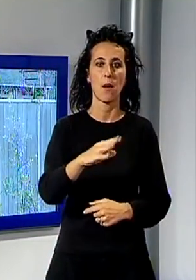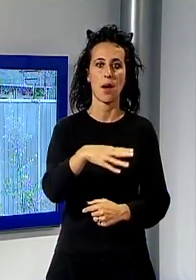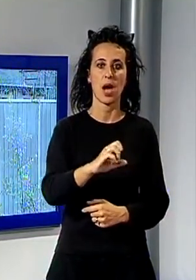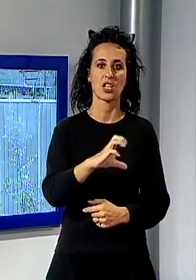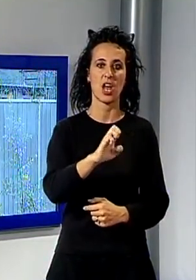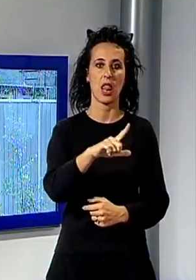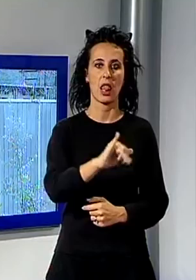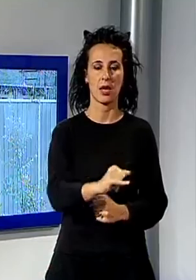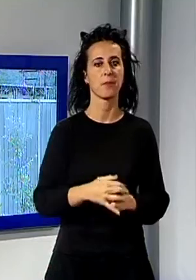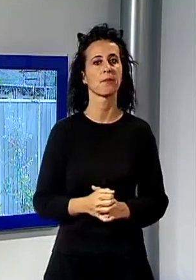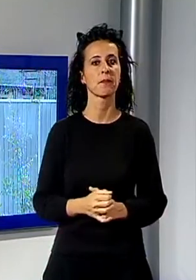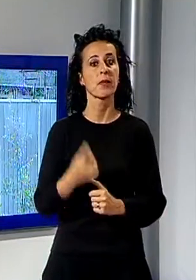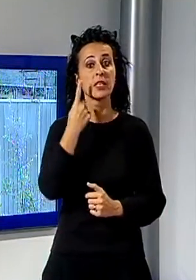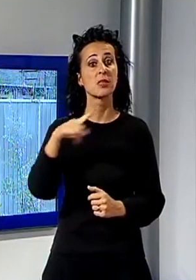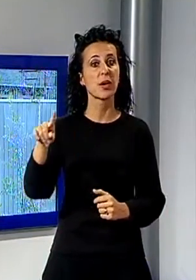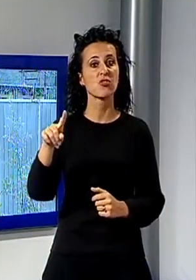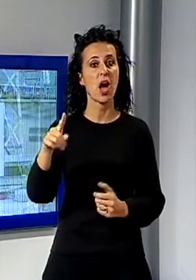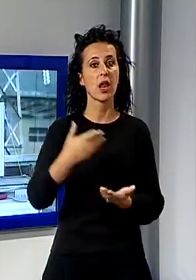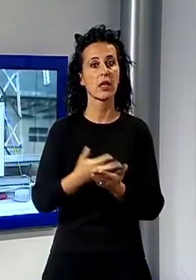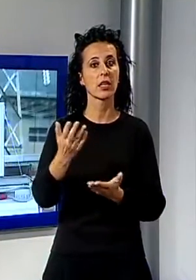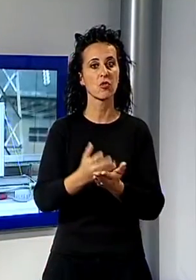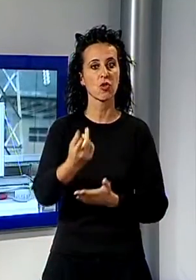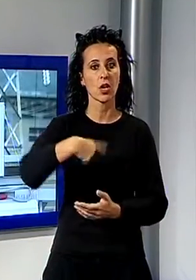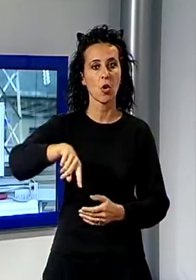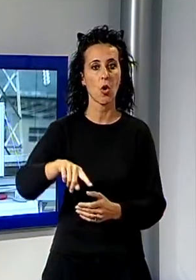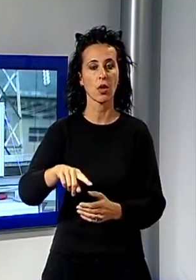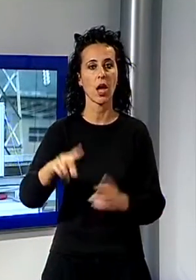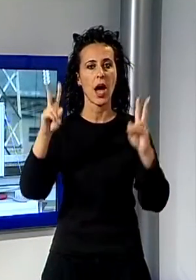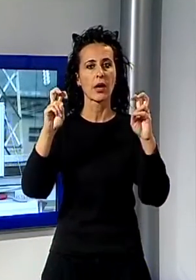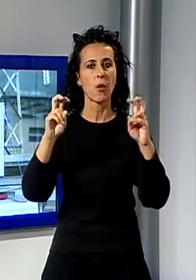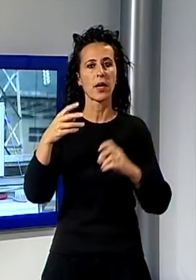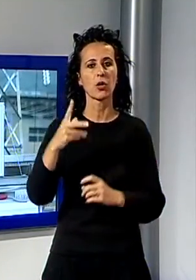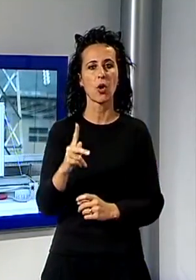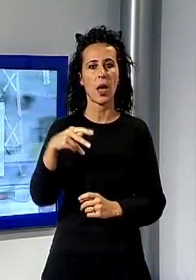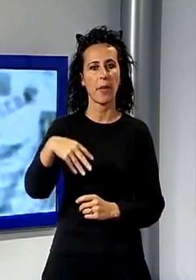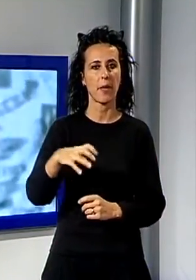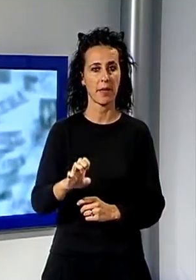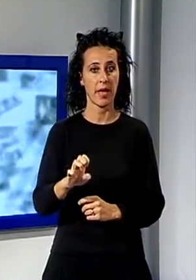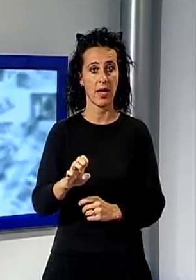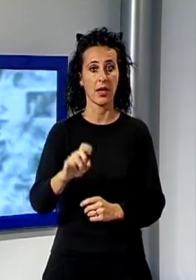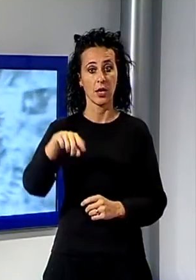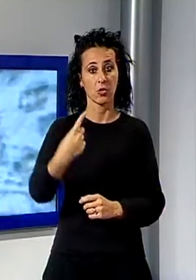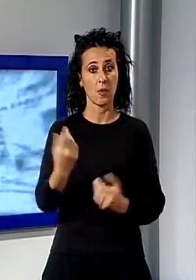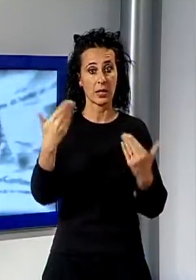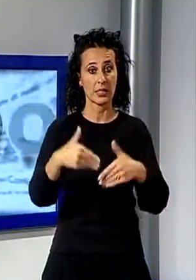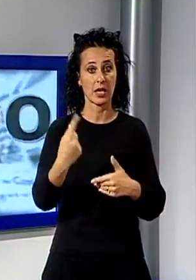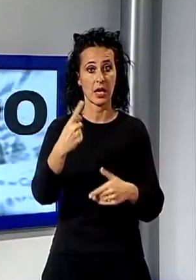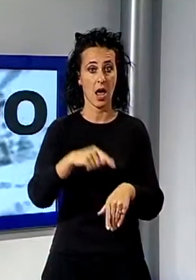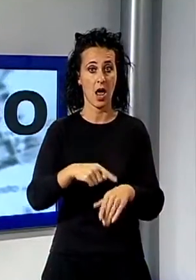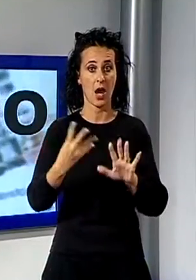Speciale TGNO è dedicato alla KME, domani sera in diretta alle 21, un'ora di trasmissione in collegamento con Fornaci di Varga